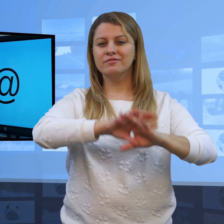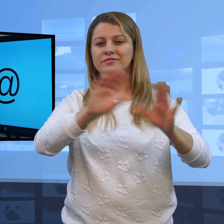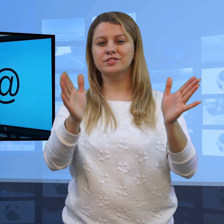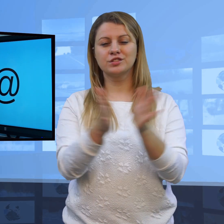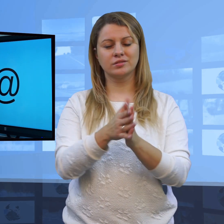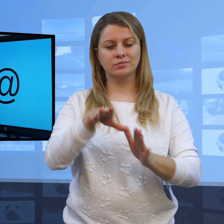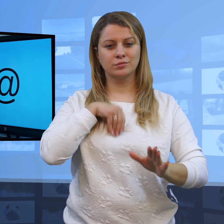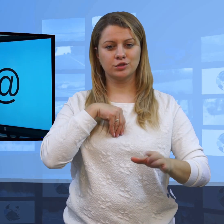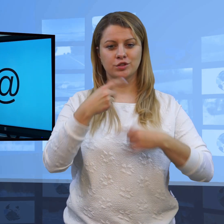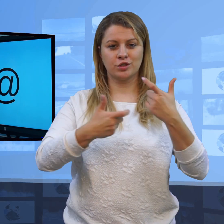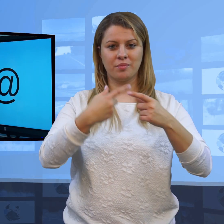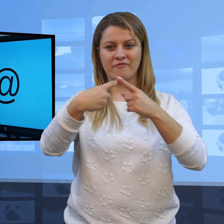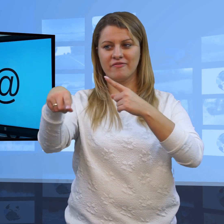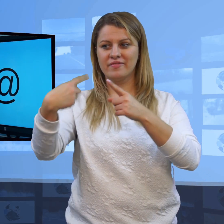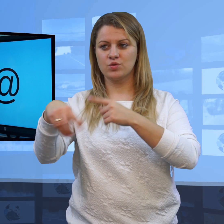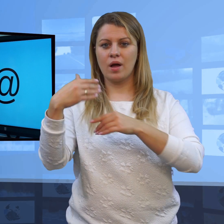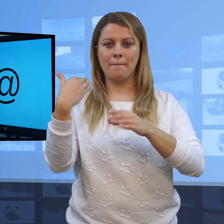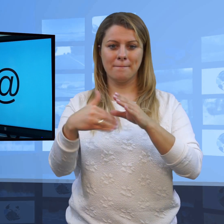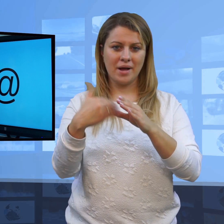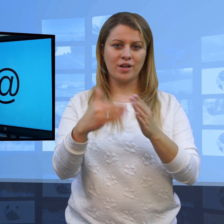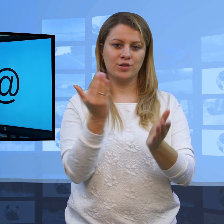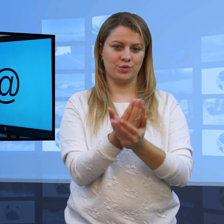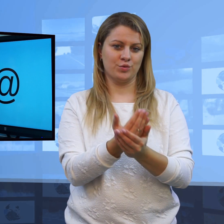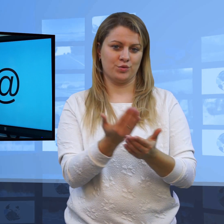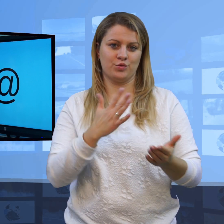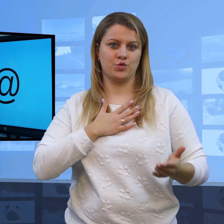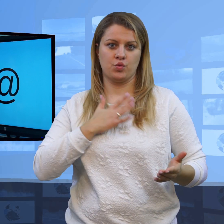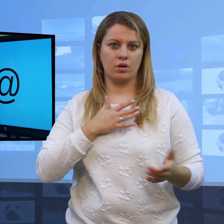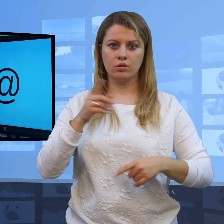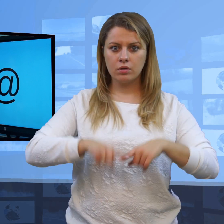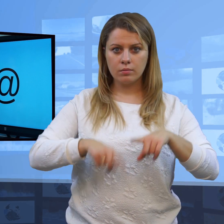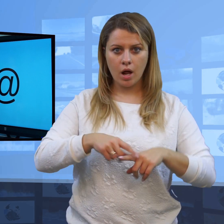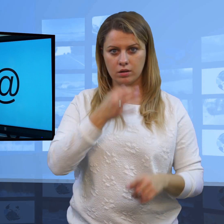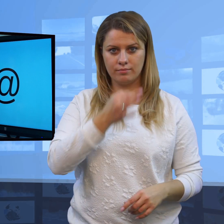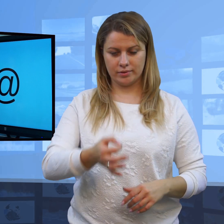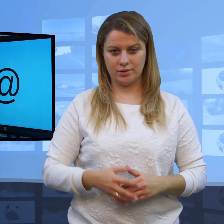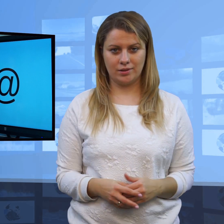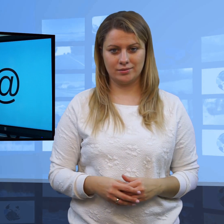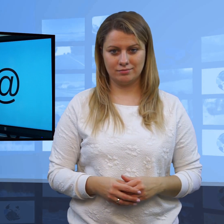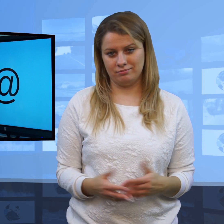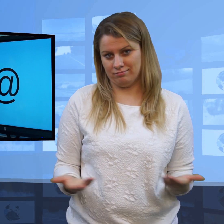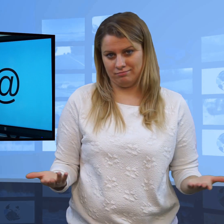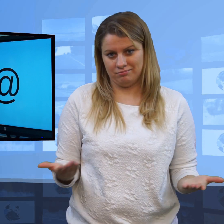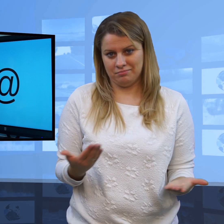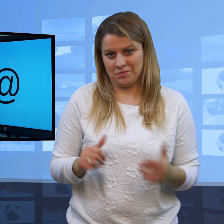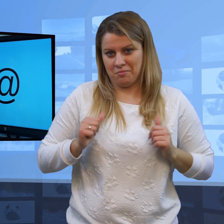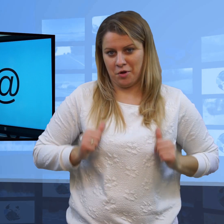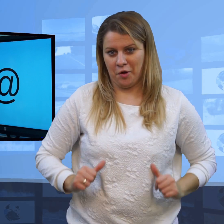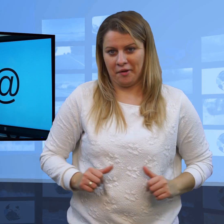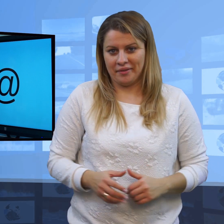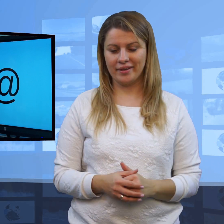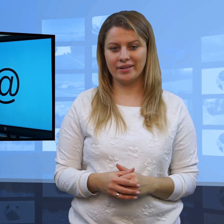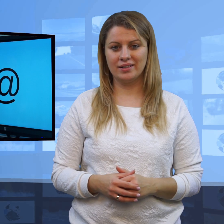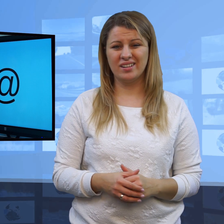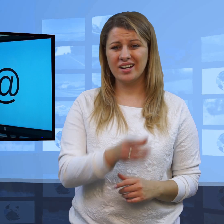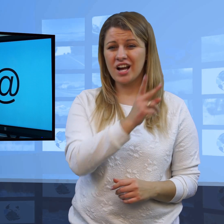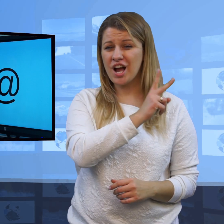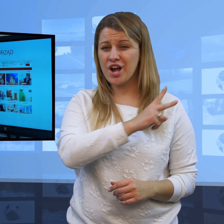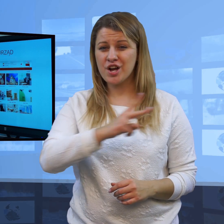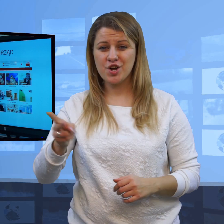każdej instytucji można dzisiaj wysłać maila i jest to traktowane tak, jak każda inna forma komunikacji. I